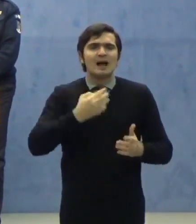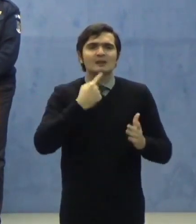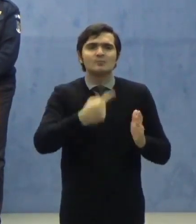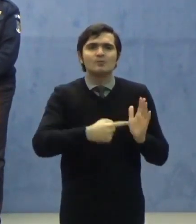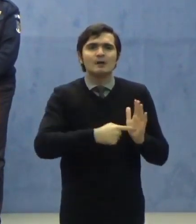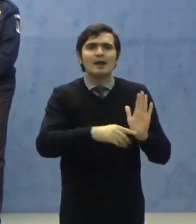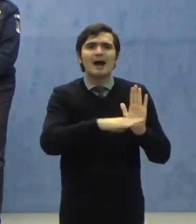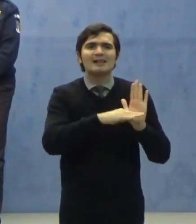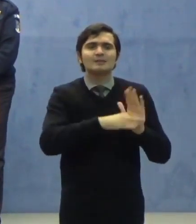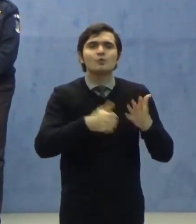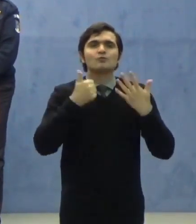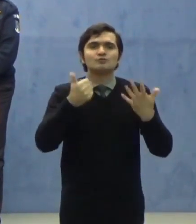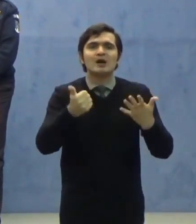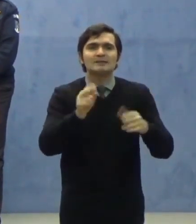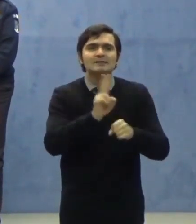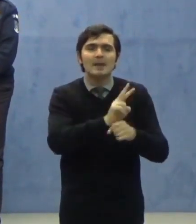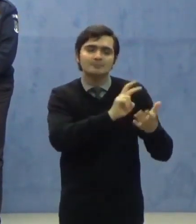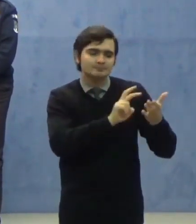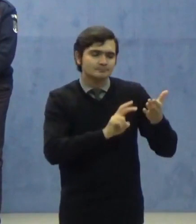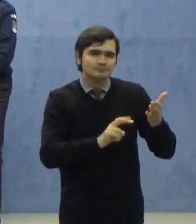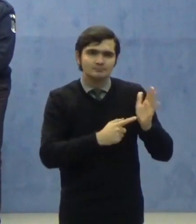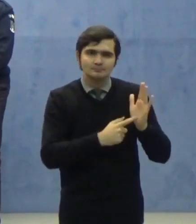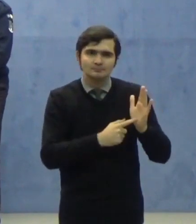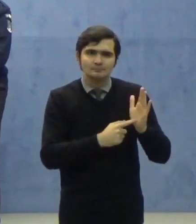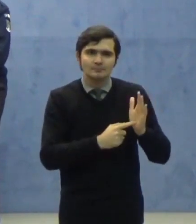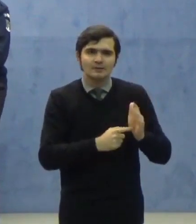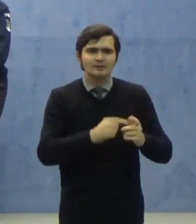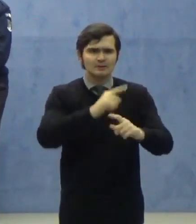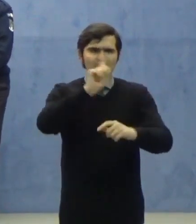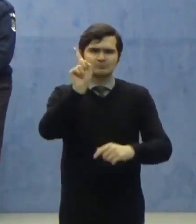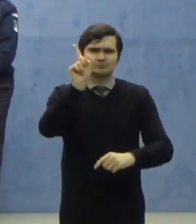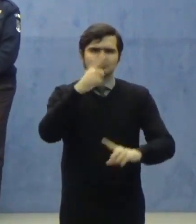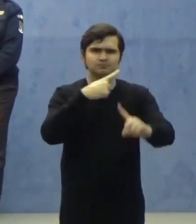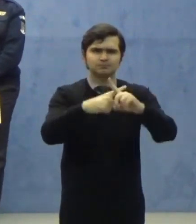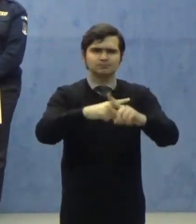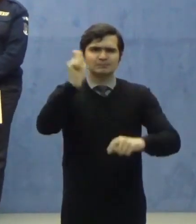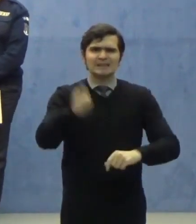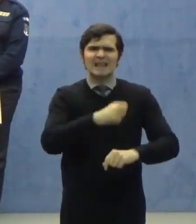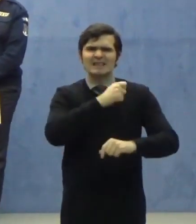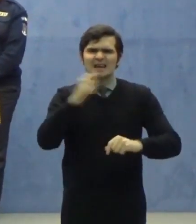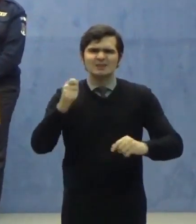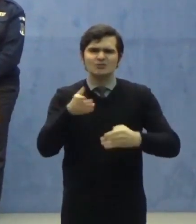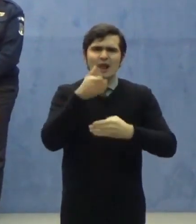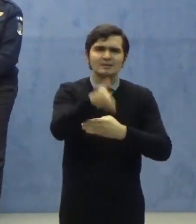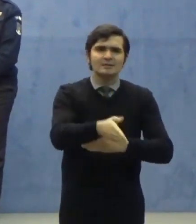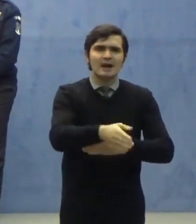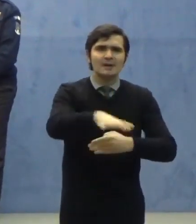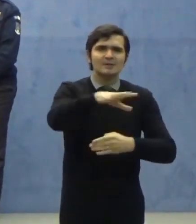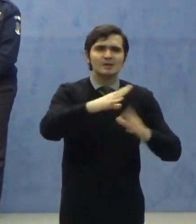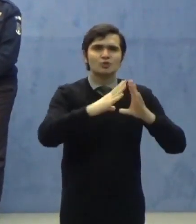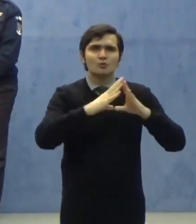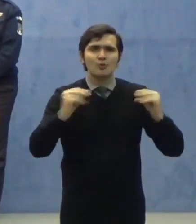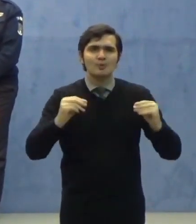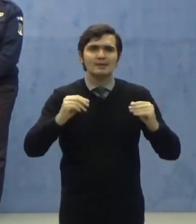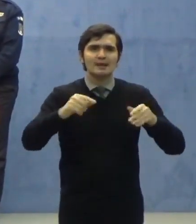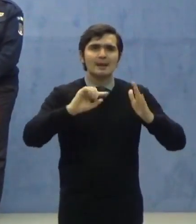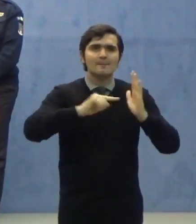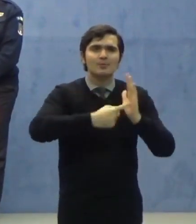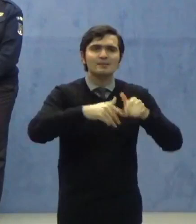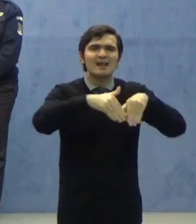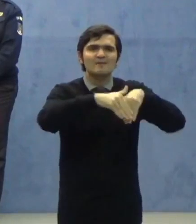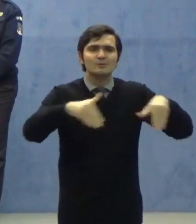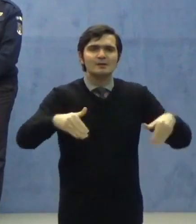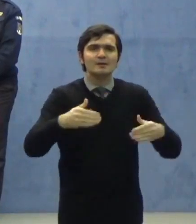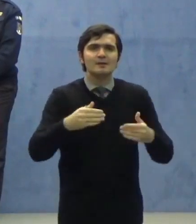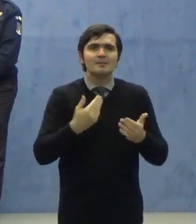articolul 6, citez, se interzice intrarea pe teritoriul României prin punctele de trecere a frontierei de stat